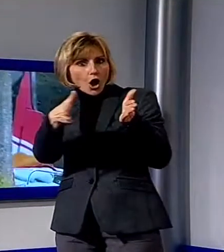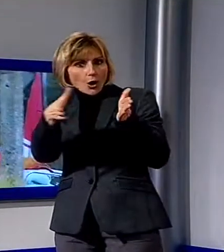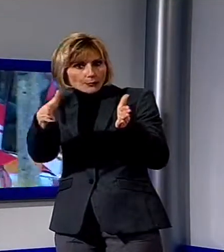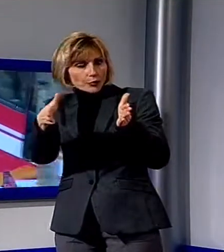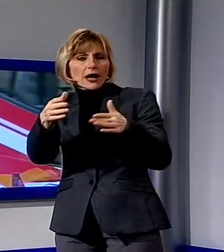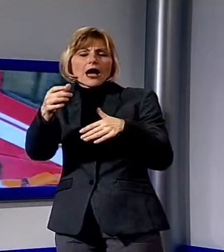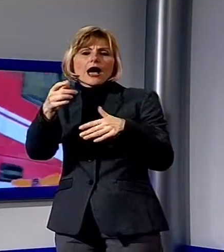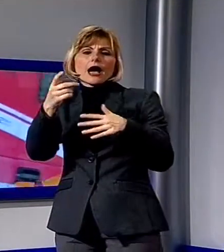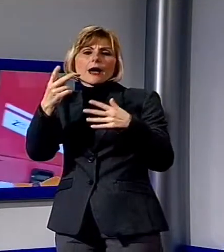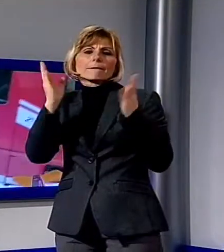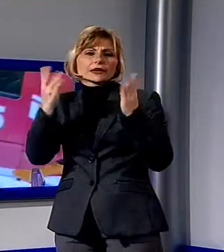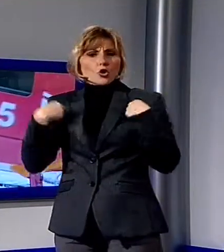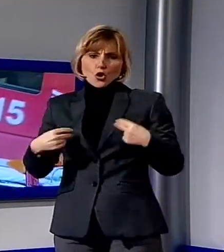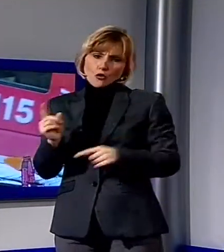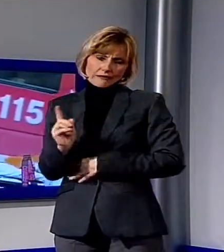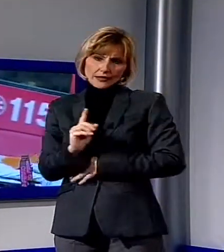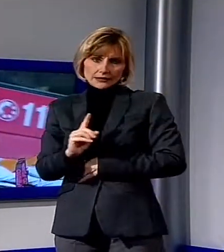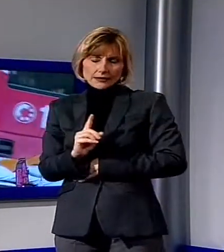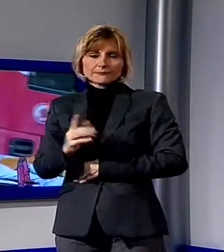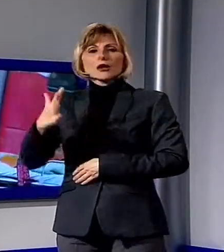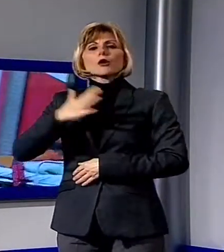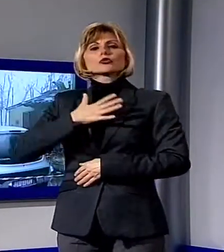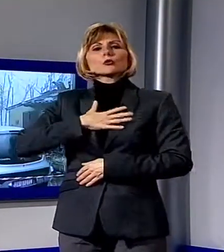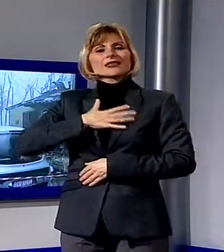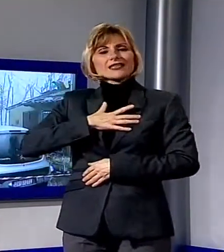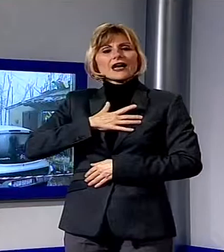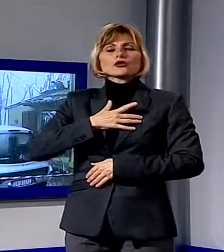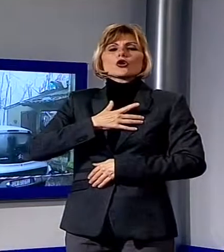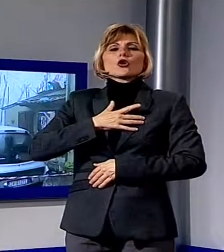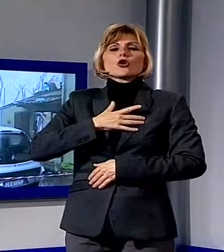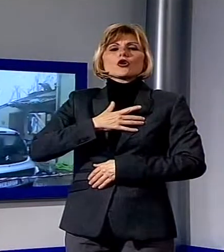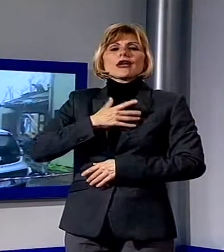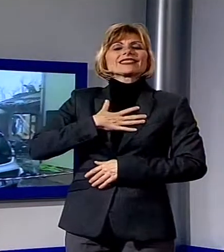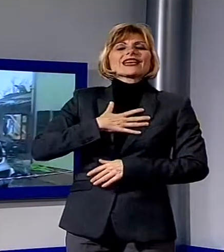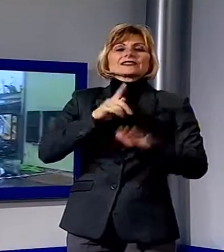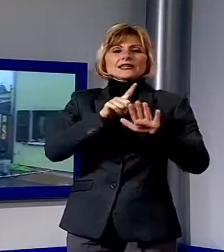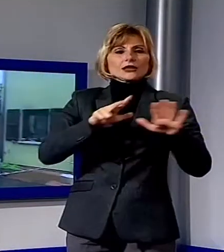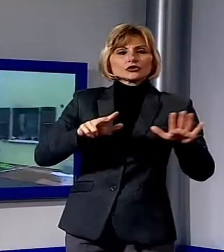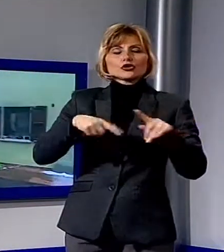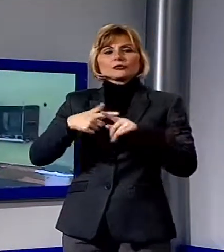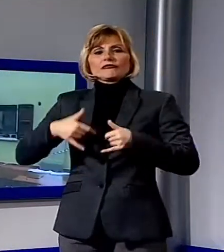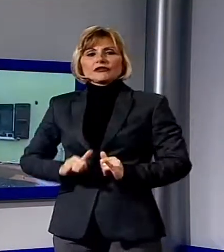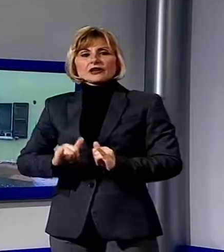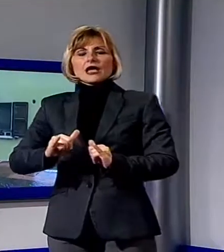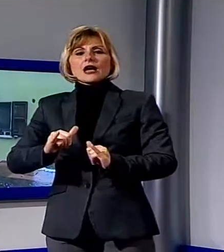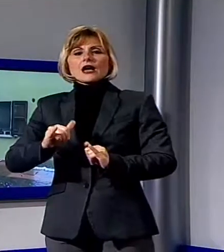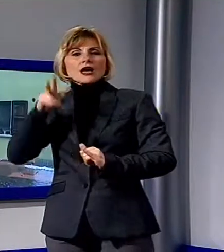dello scoppio, il padrone di casa di 78 anni e la figlia di 44 anni. Hanno però riportato ferite e